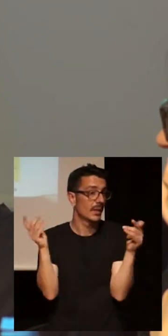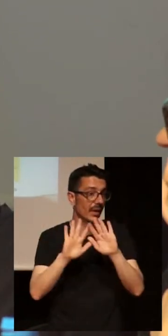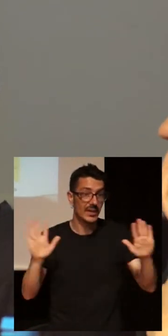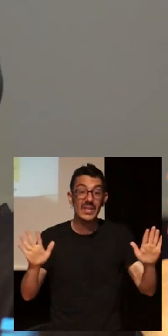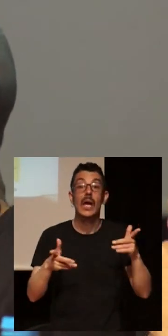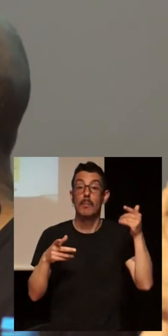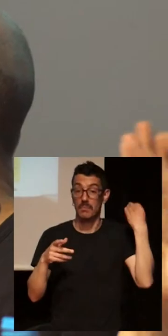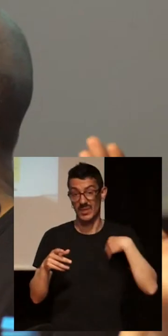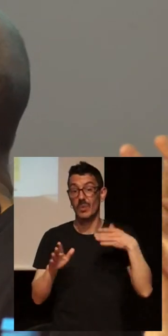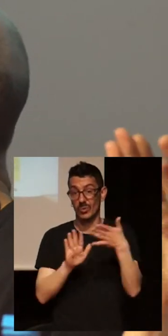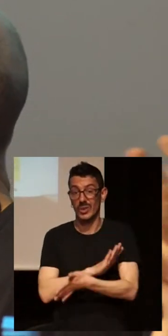debate.